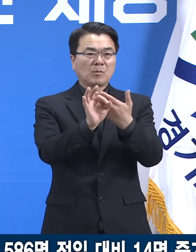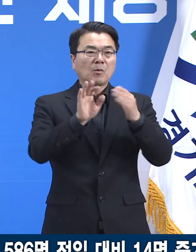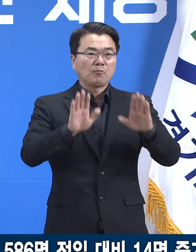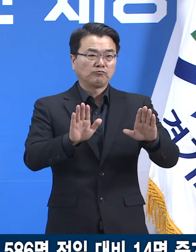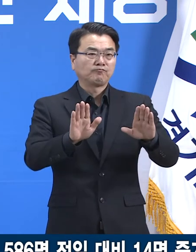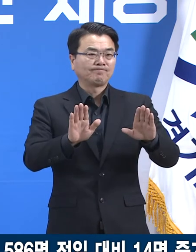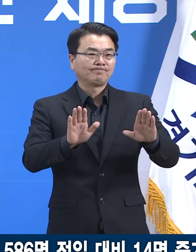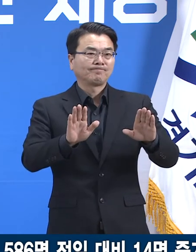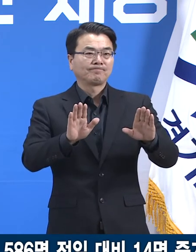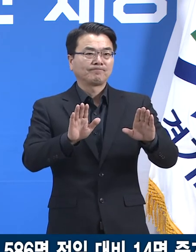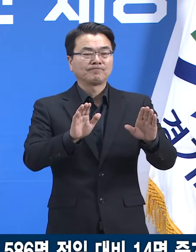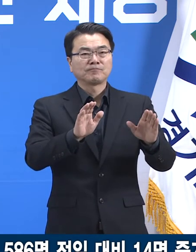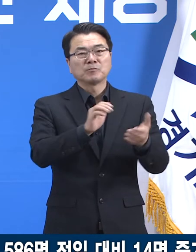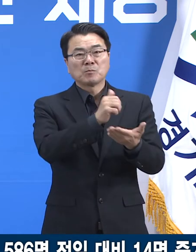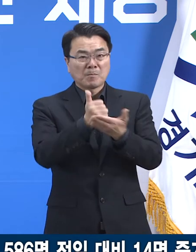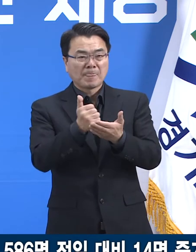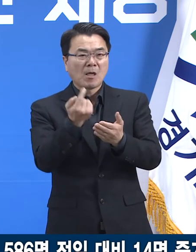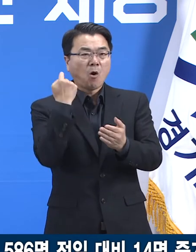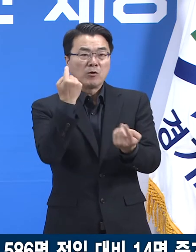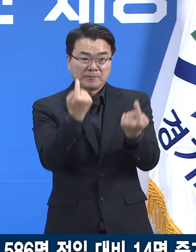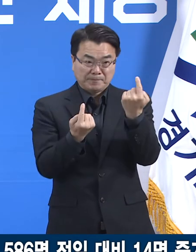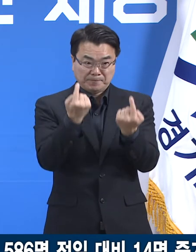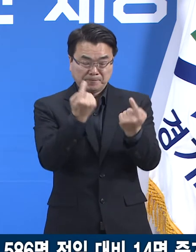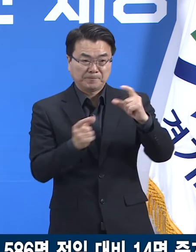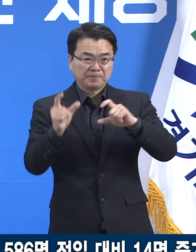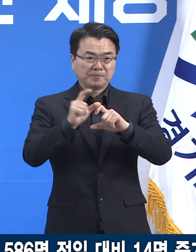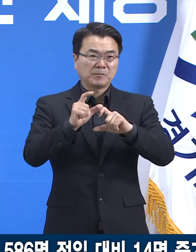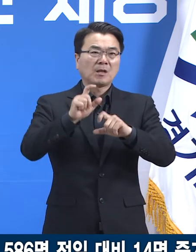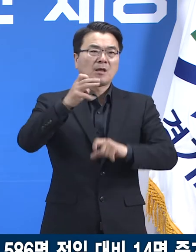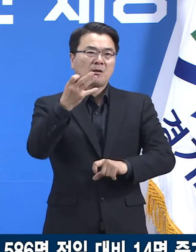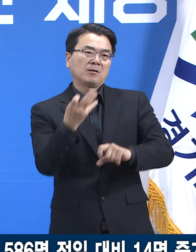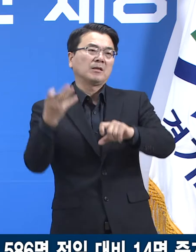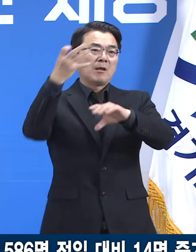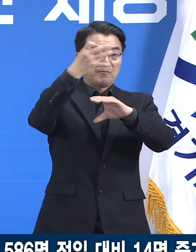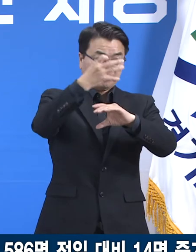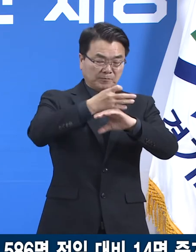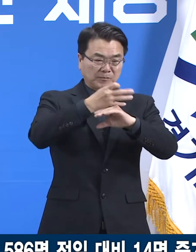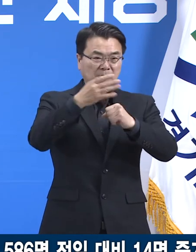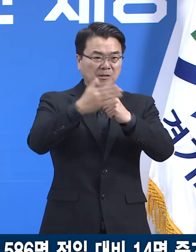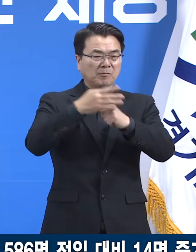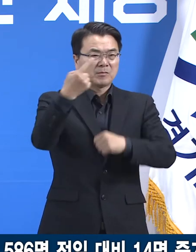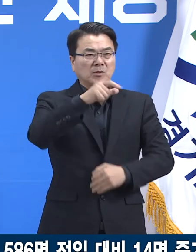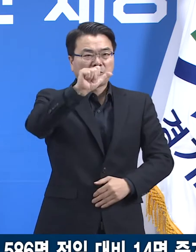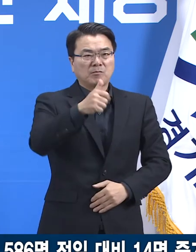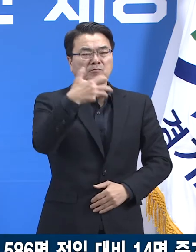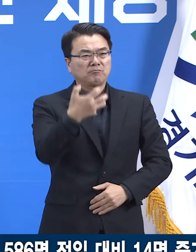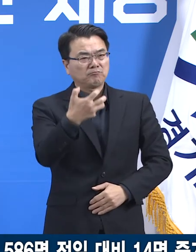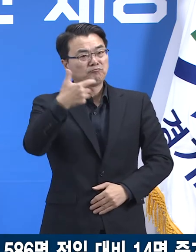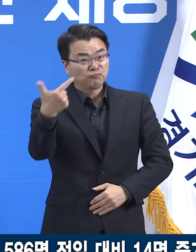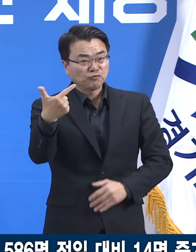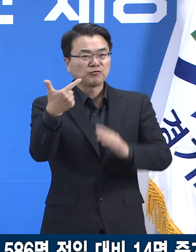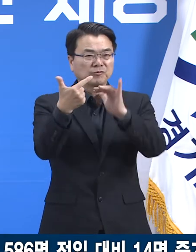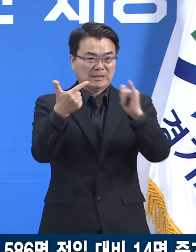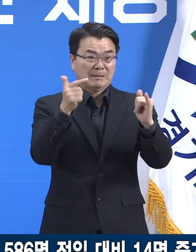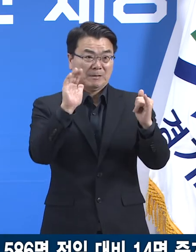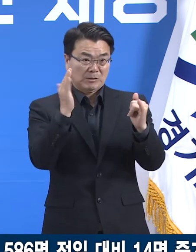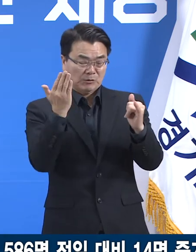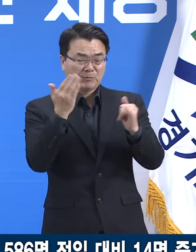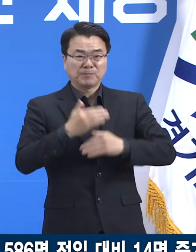경기도 사망자 수는 전일 오전 0시 대비 14명 증가한 1,586명입니다.